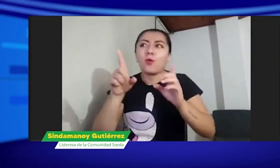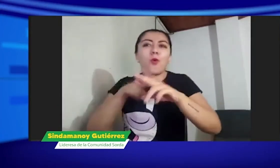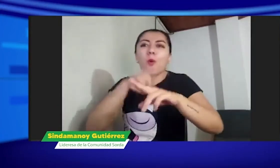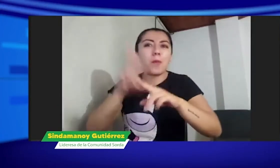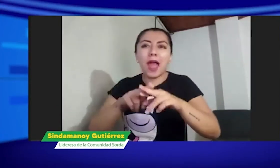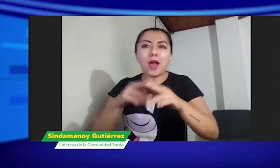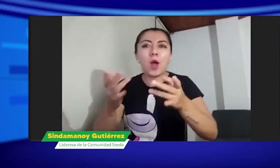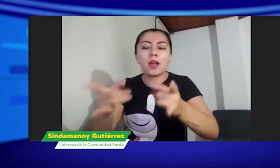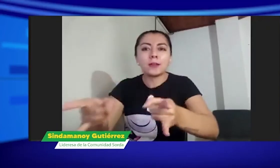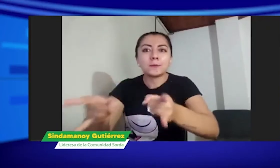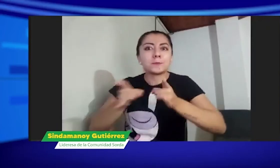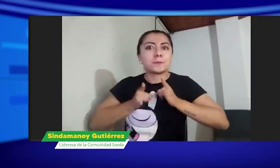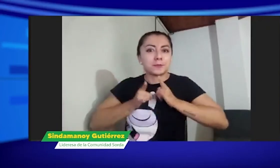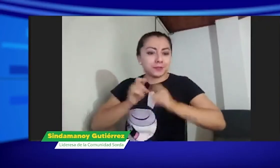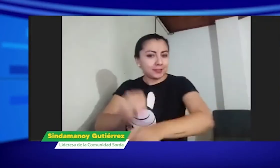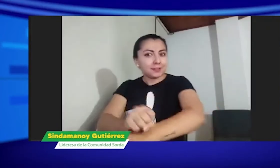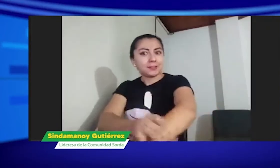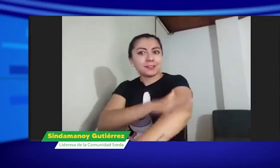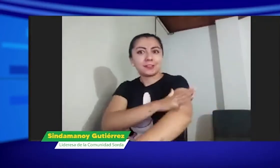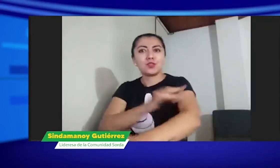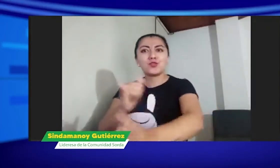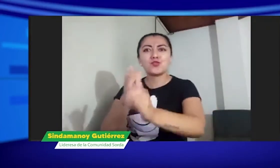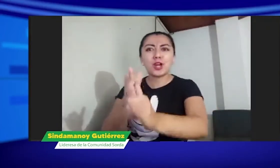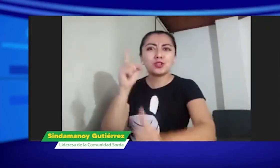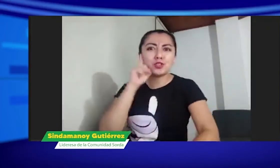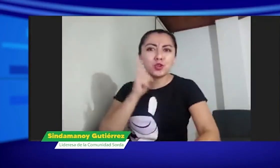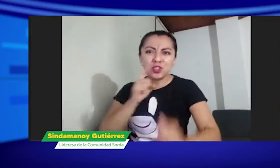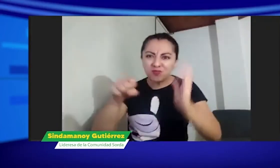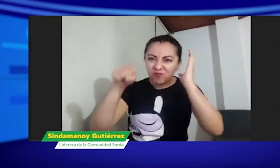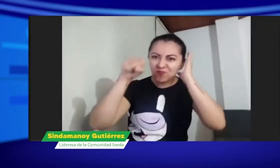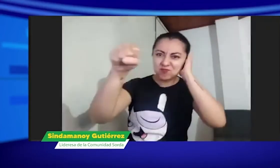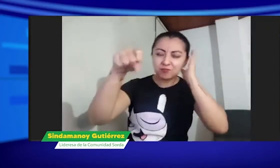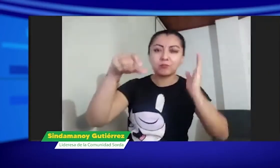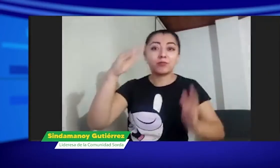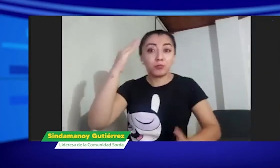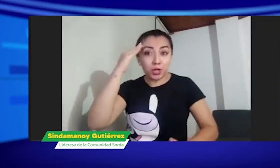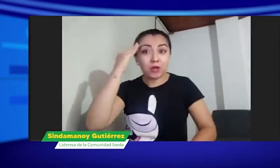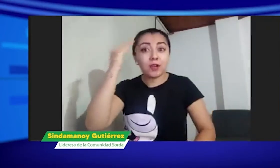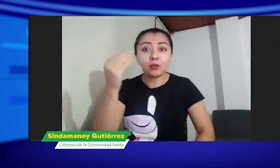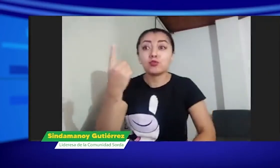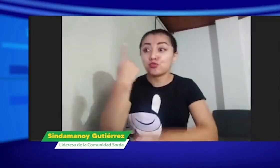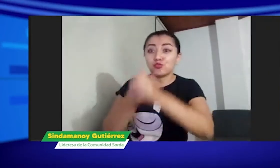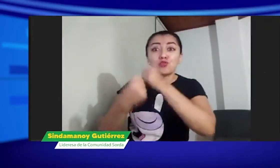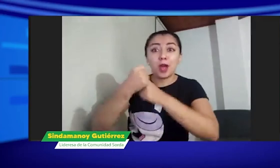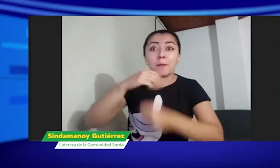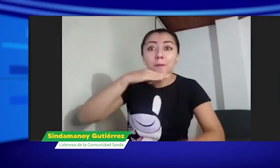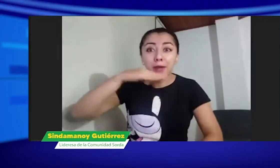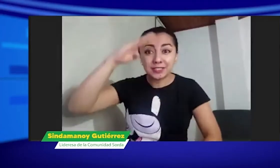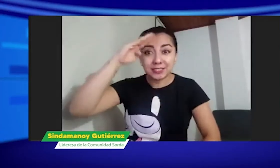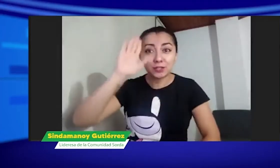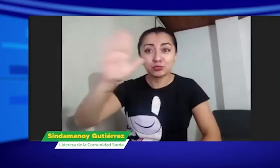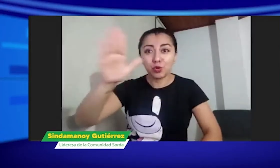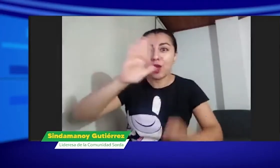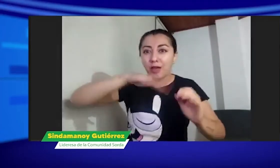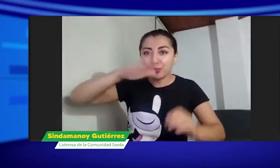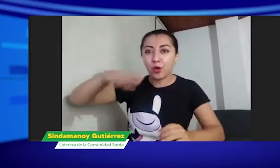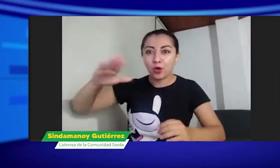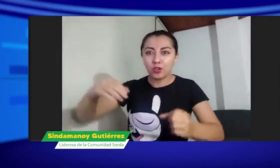pero pues es algo que a mí me emociona porque es un colectivo sordo